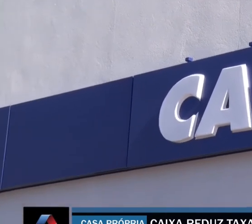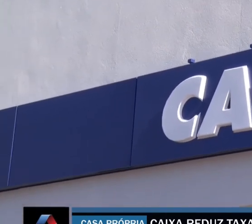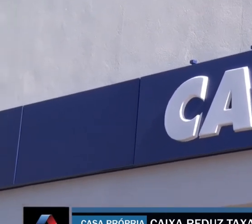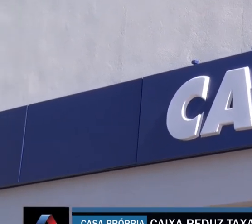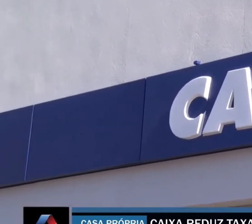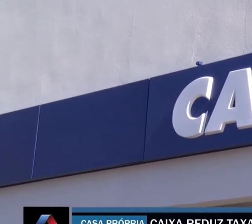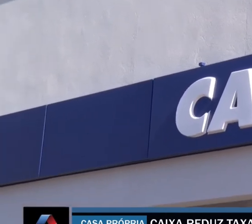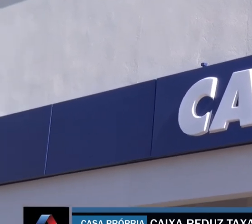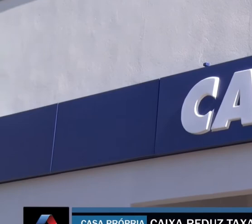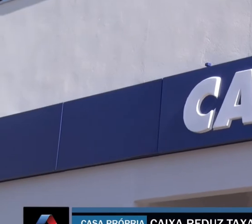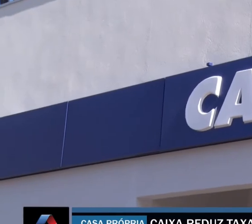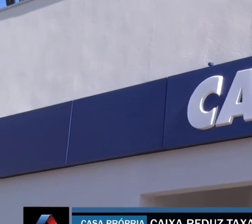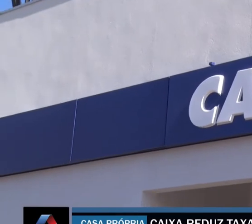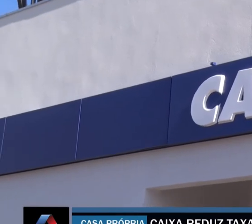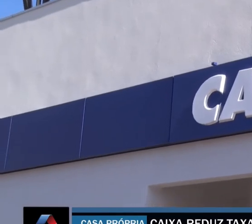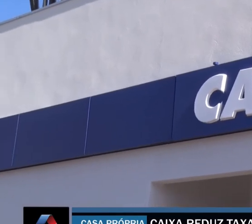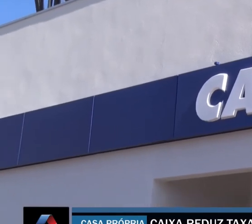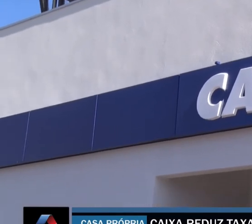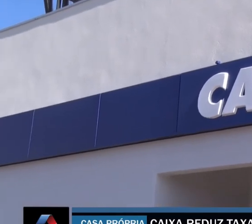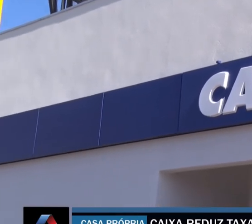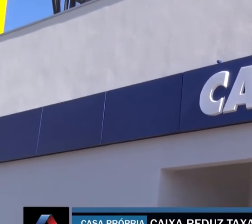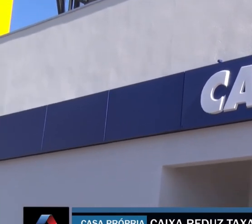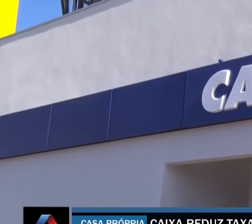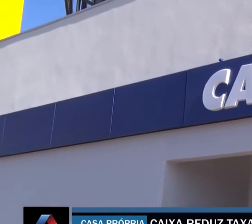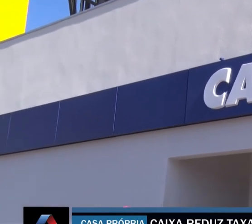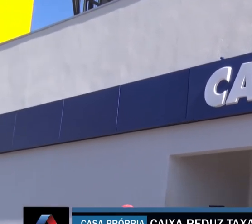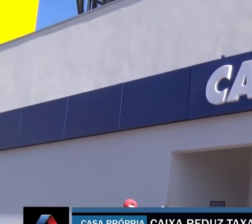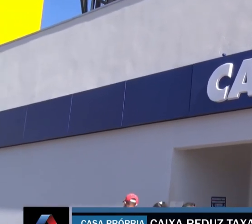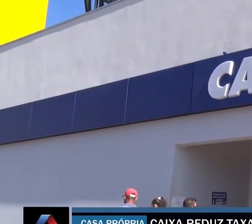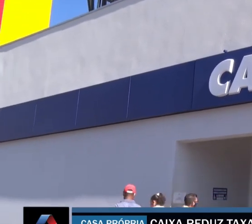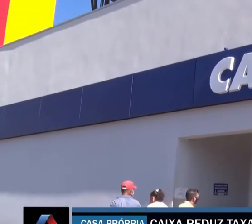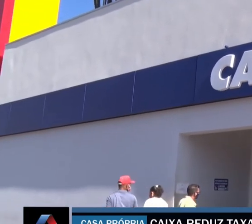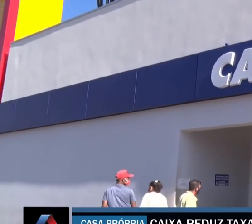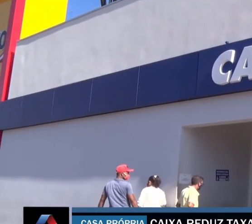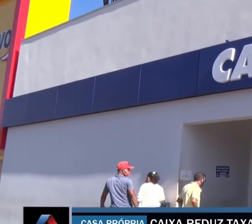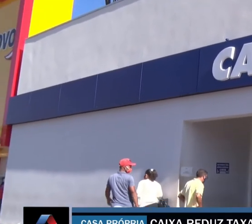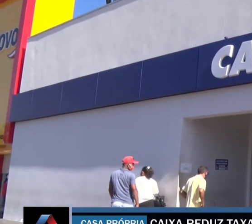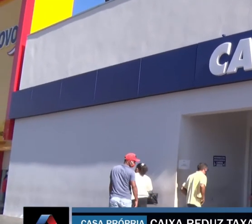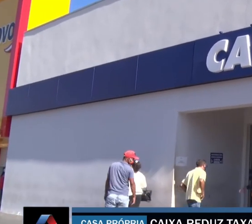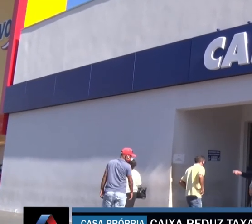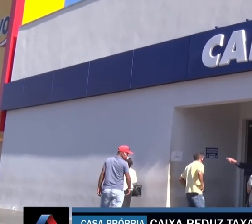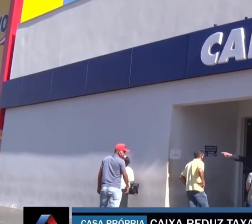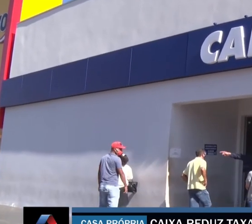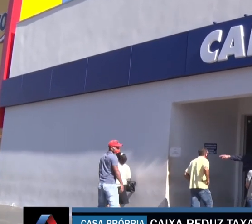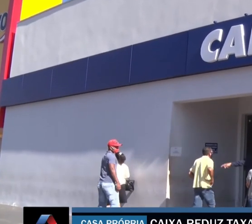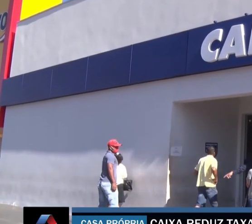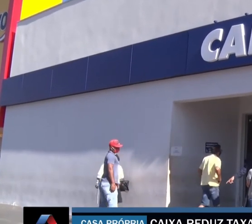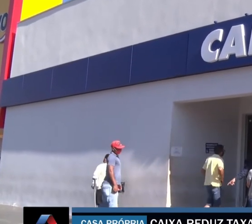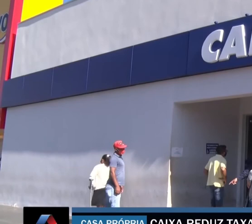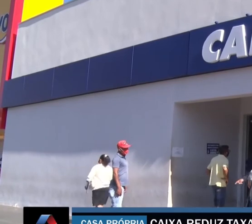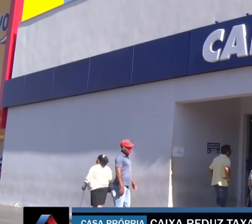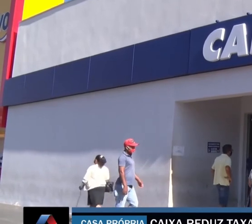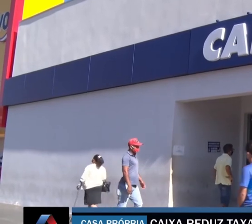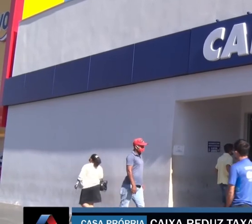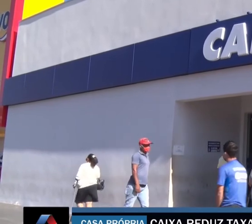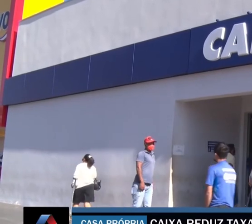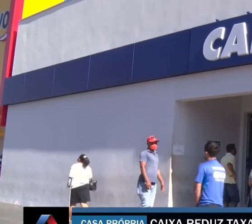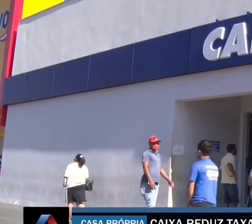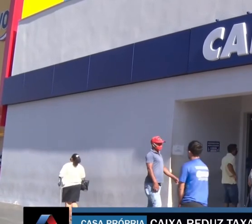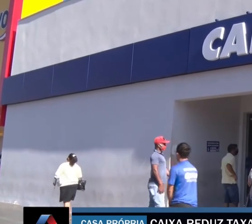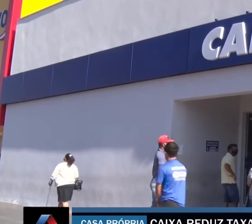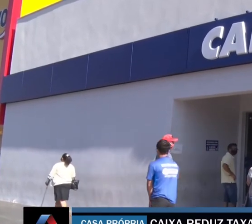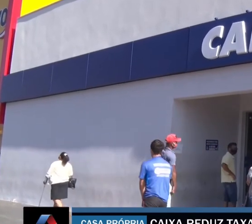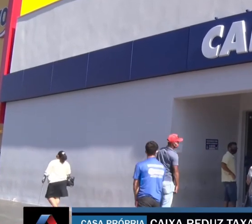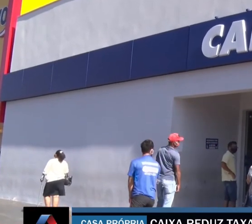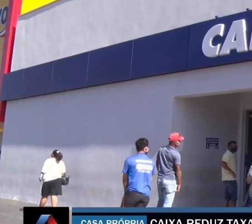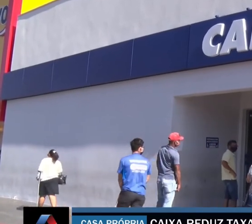aumento da taxa básica de juros, a Selic, que hoje está em 5,25% ao ano e deve subir pelo menos